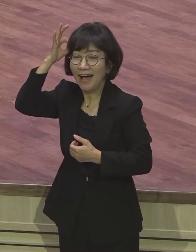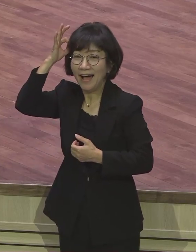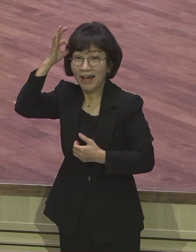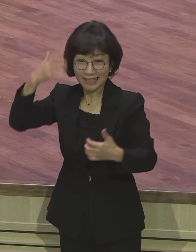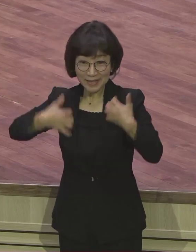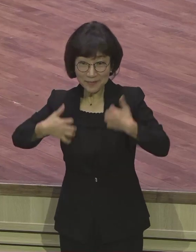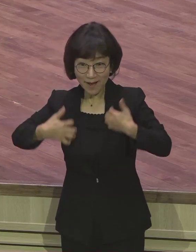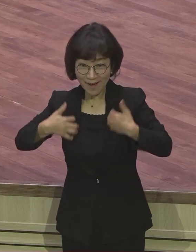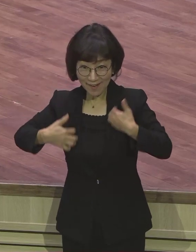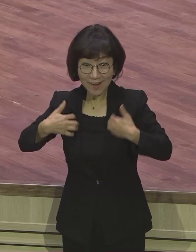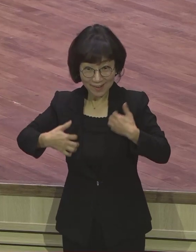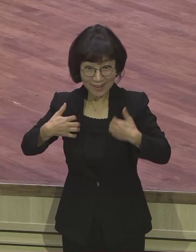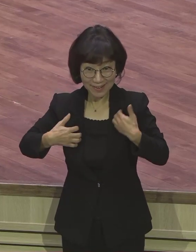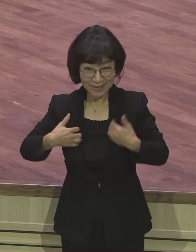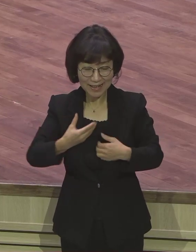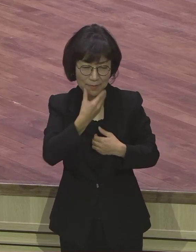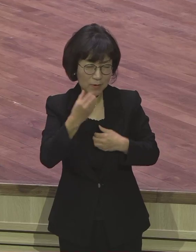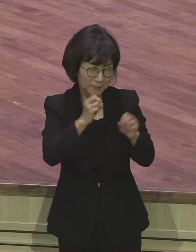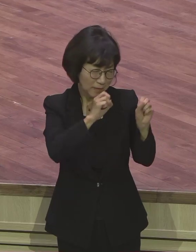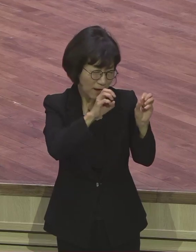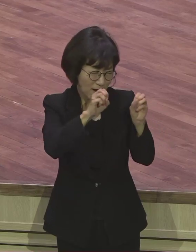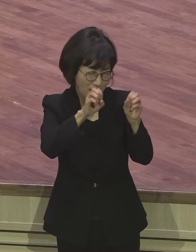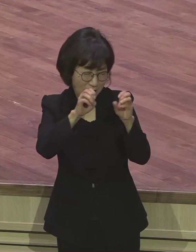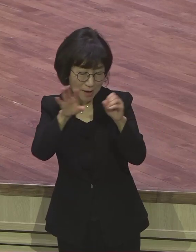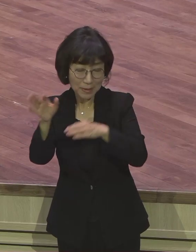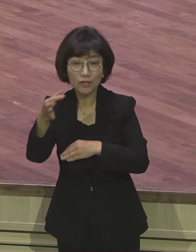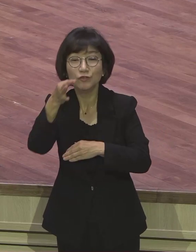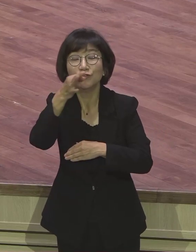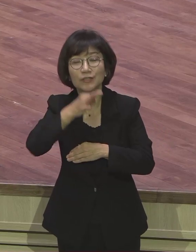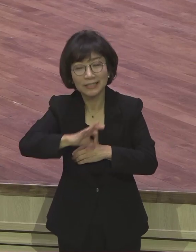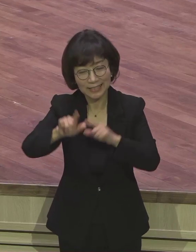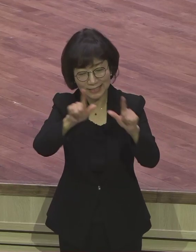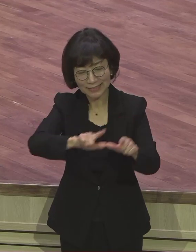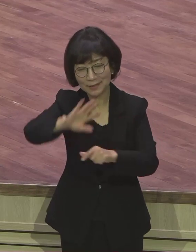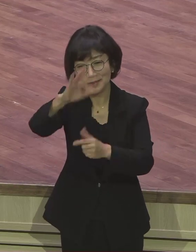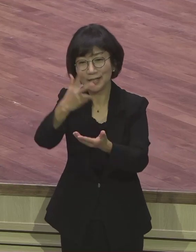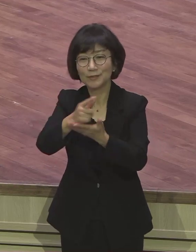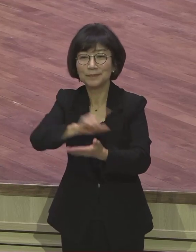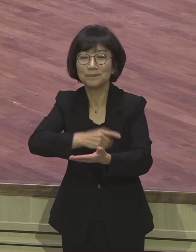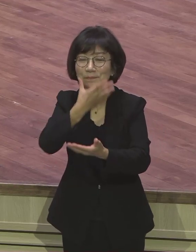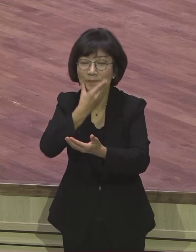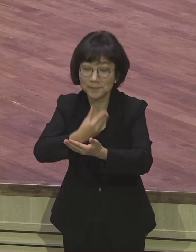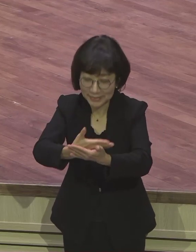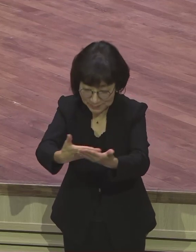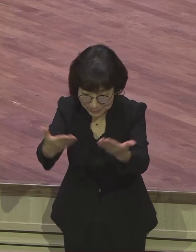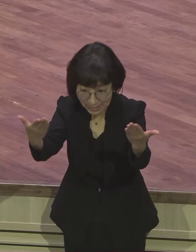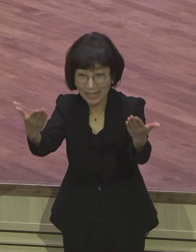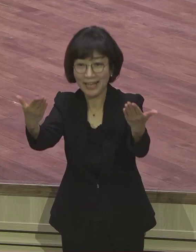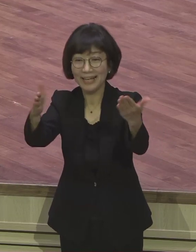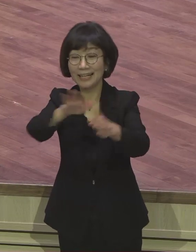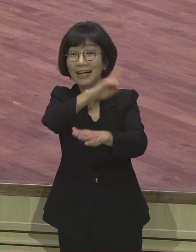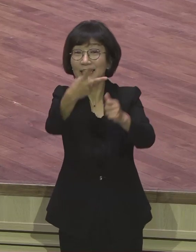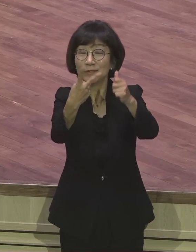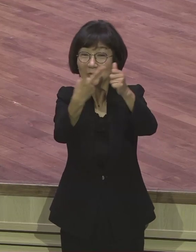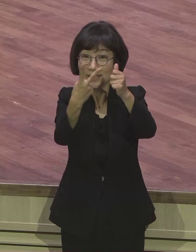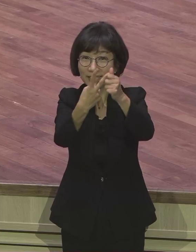전파에 전진이 되는 삶을 사는 정거의결을 제물으로 축복합니다. 두 번째로 살리는